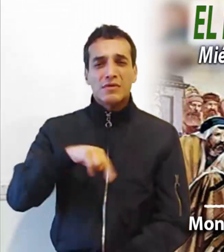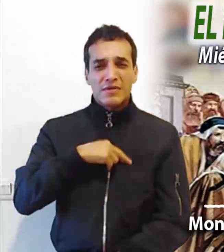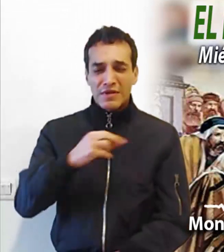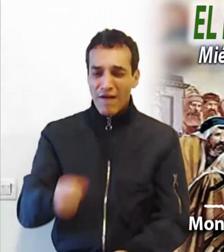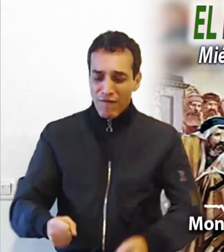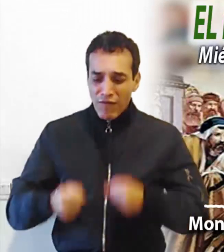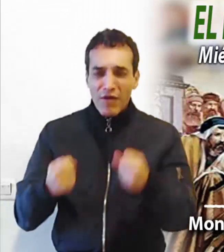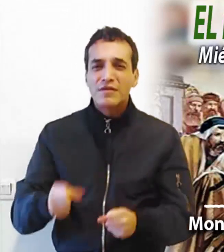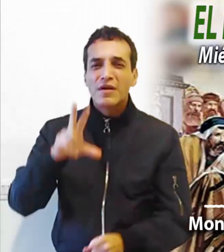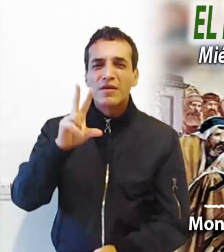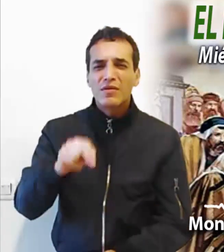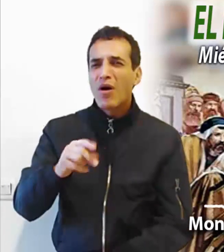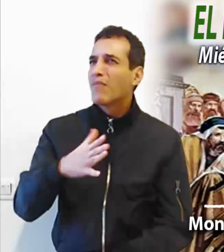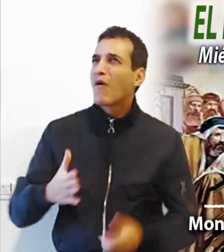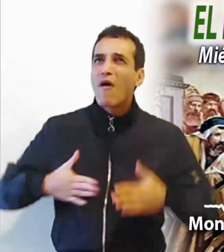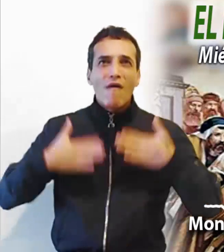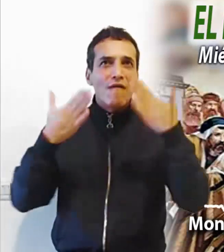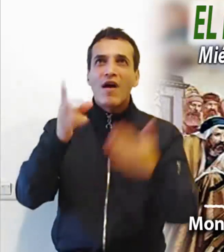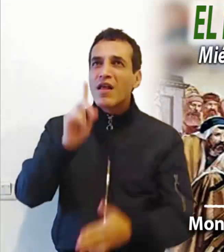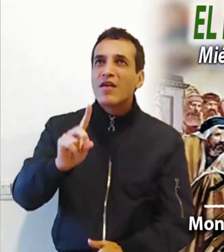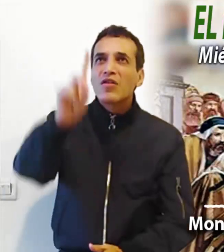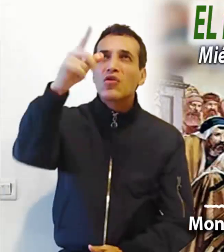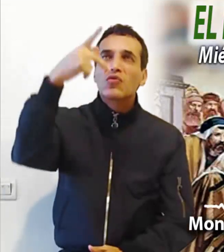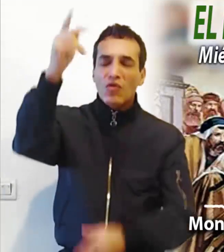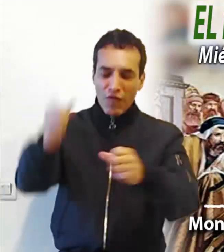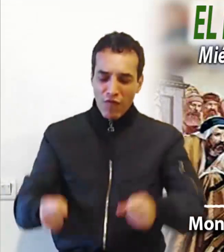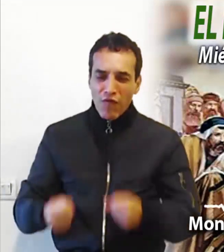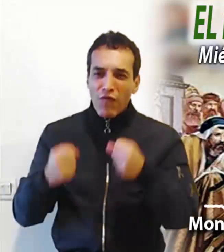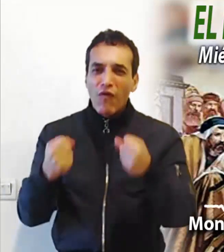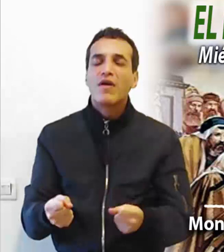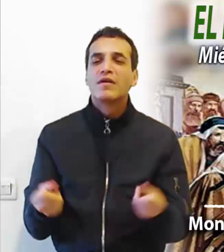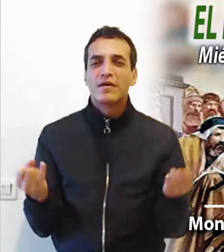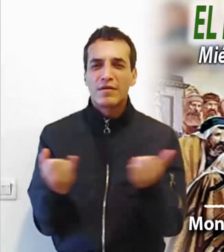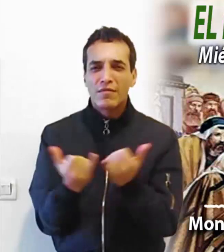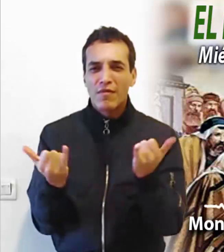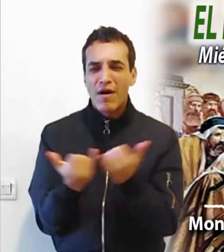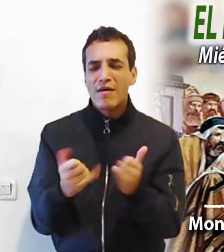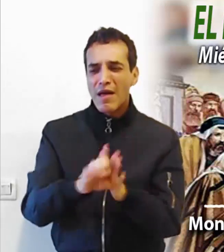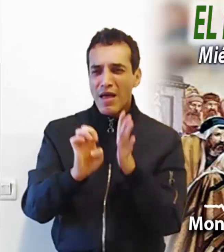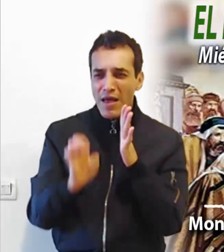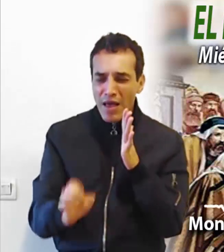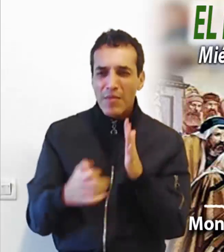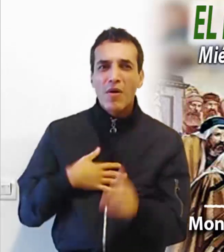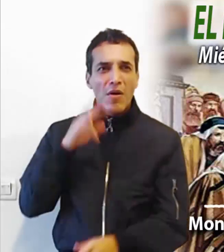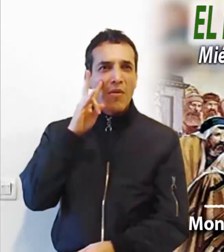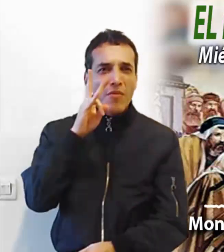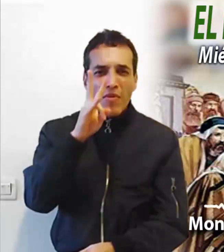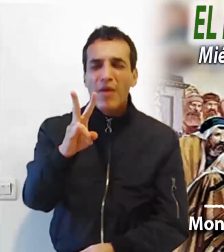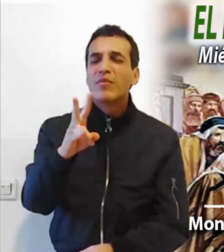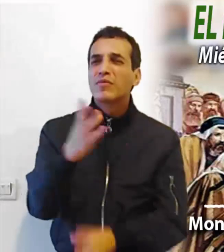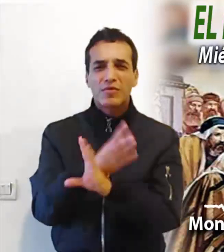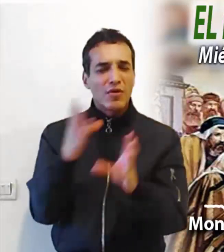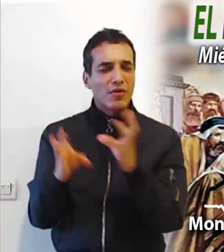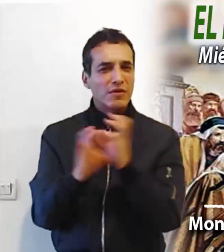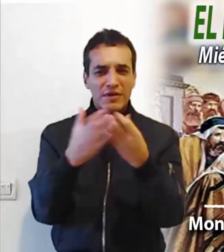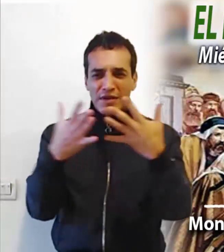sino en el brazo poderoso de Dios. Si miramos los grandes proyectos que tendríamos que afrontar